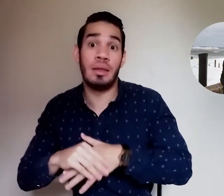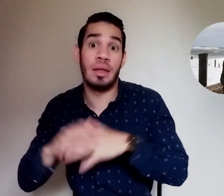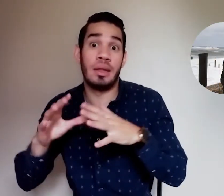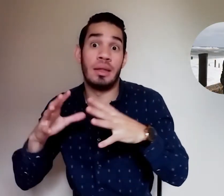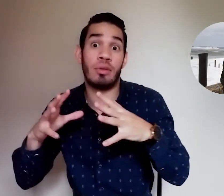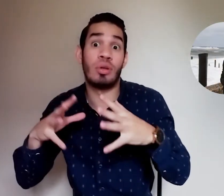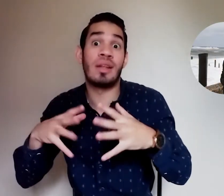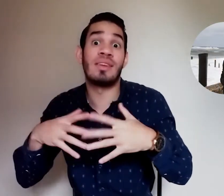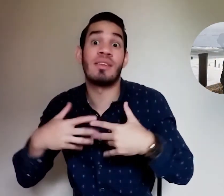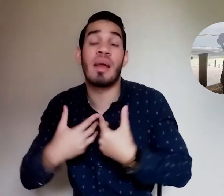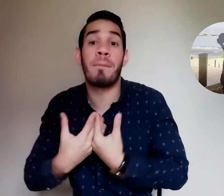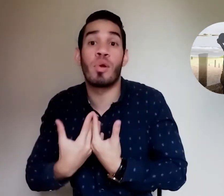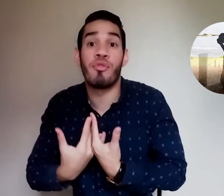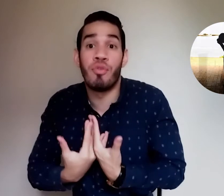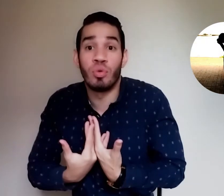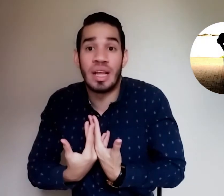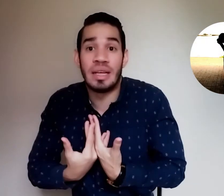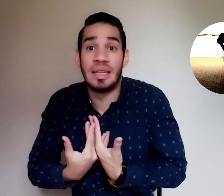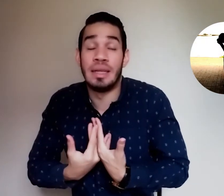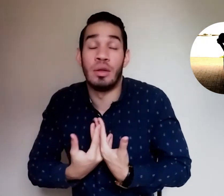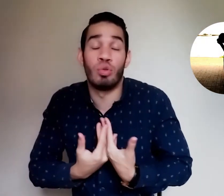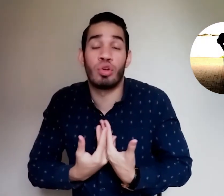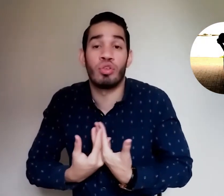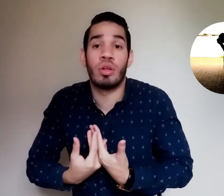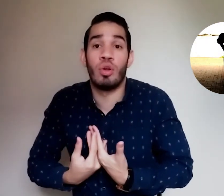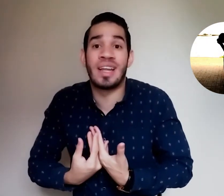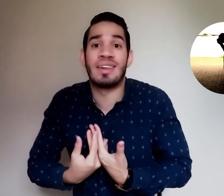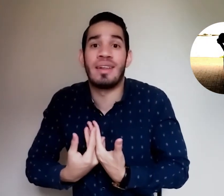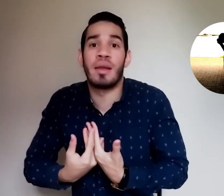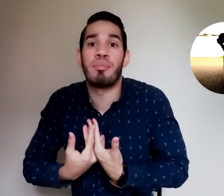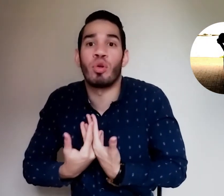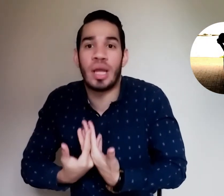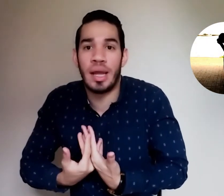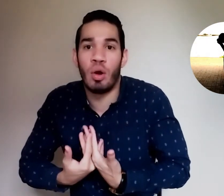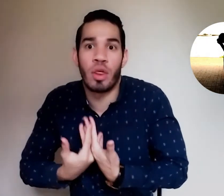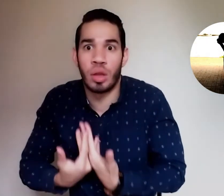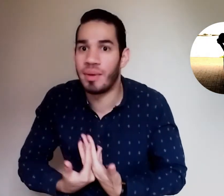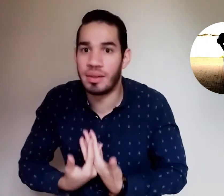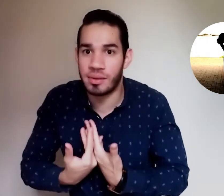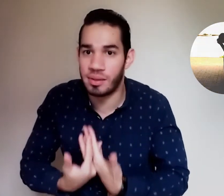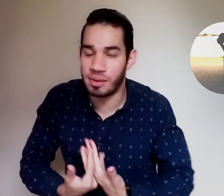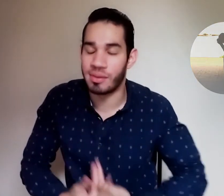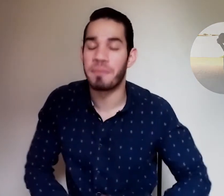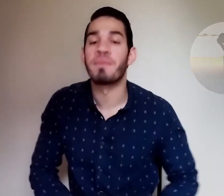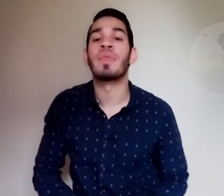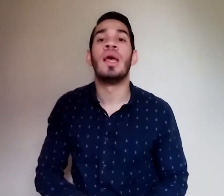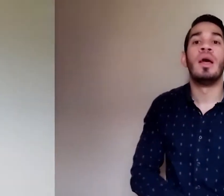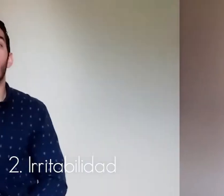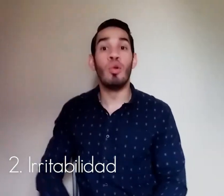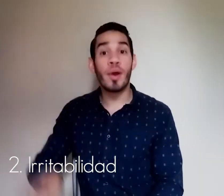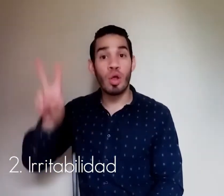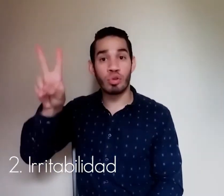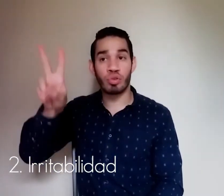es una tristeza profunda e incluso no se logra entender por qué o de dónde viene esta tristeza número 2